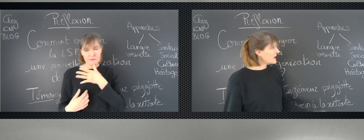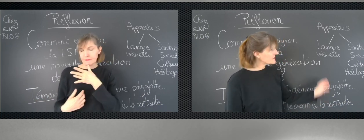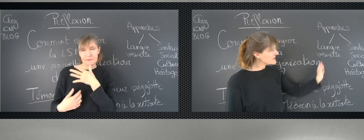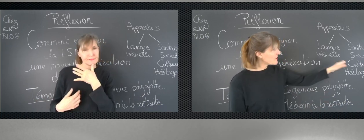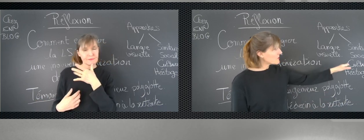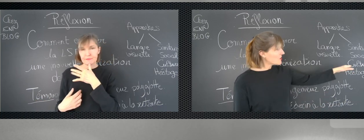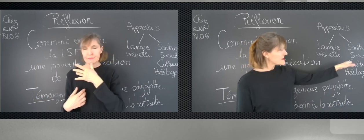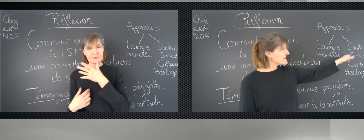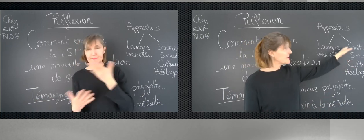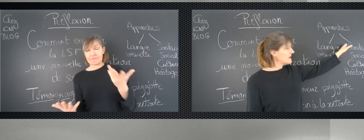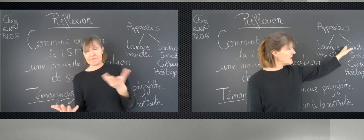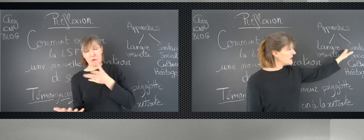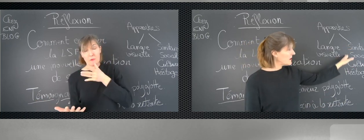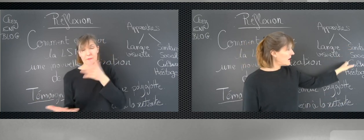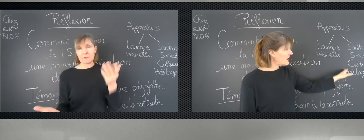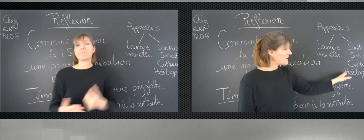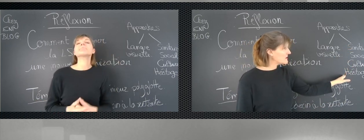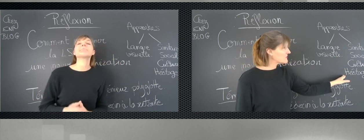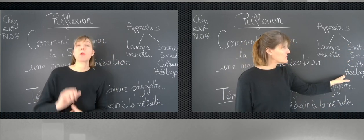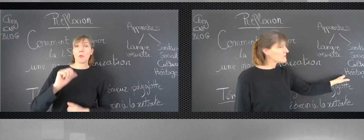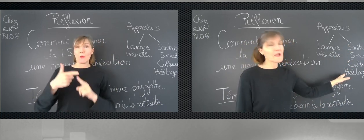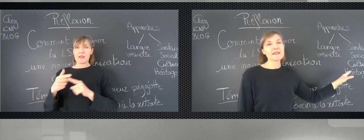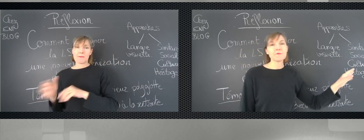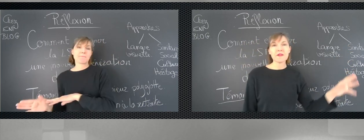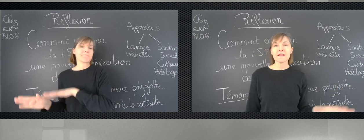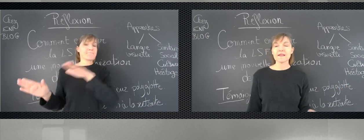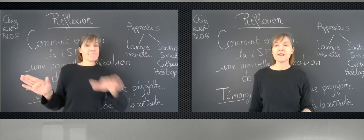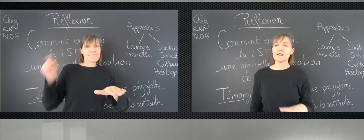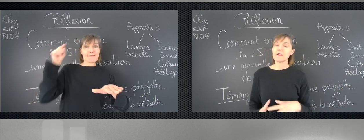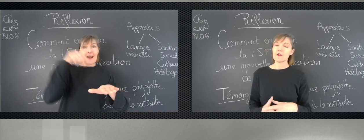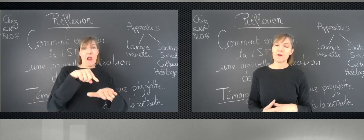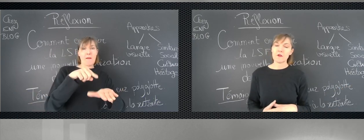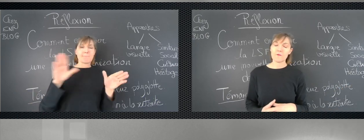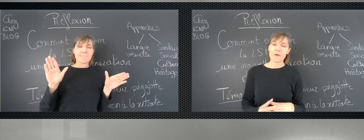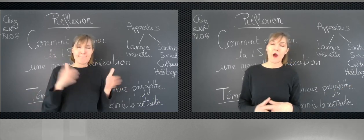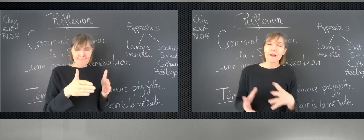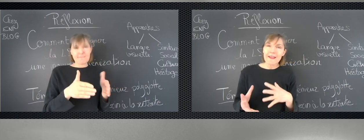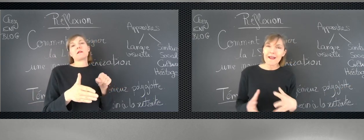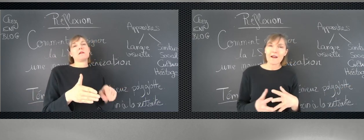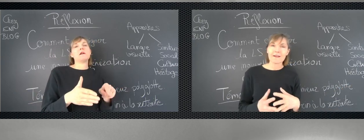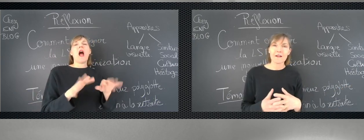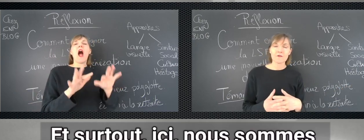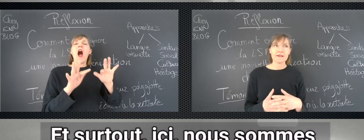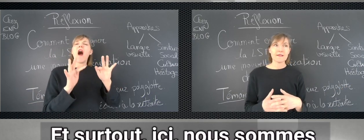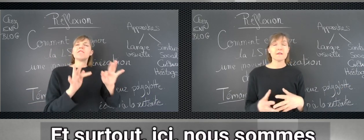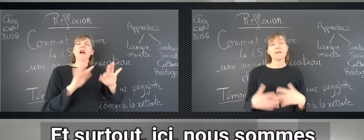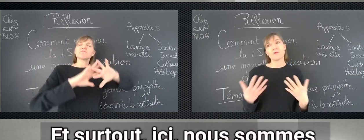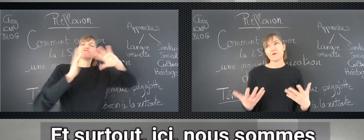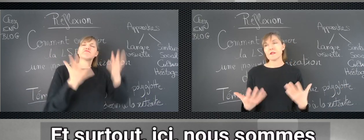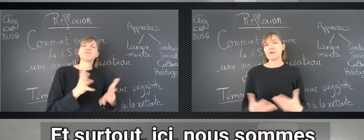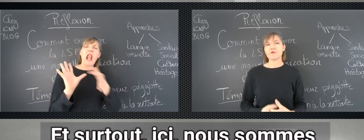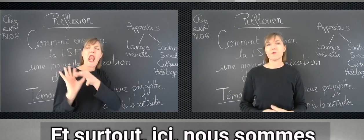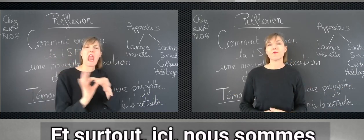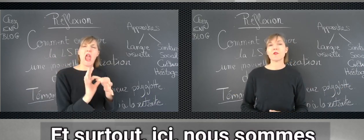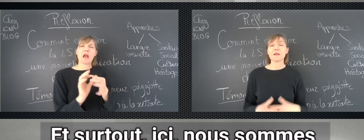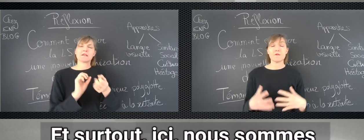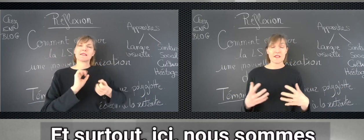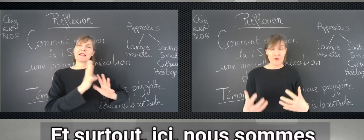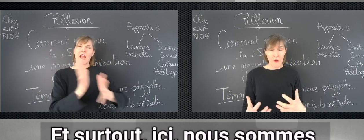La deuxième approche,'est tout l'aspect qui est en lien avec la langue des signes. Et surtout, ici, nous sommes en France. Il une histoire